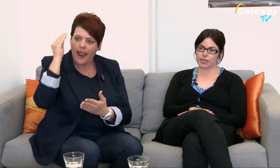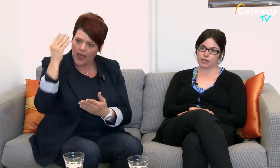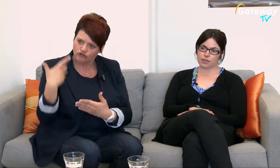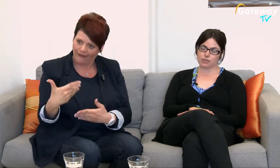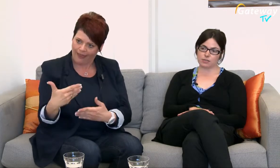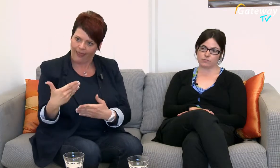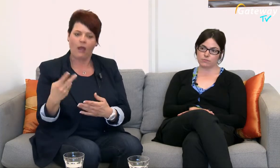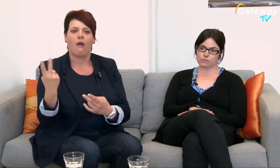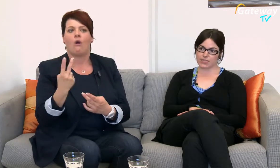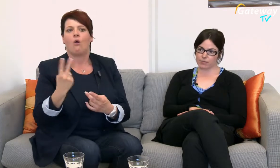einer Sehbehinderung